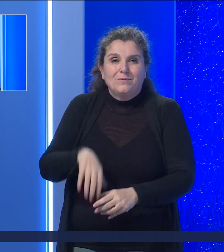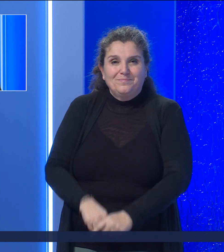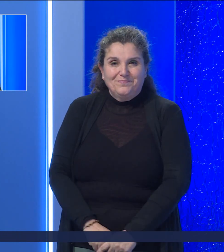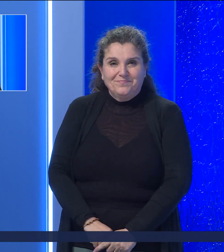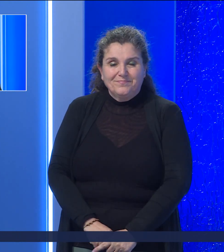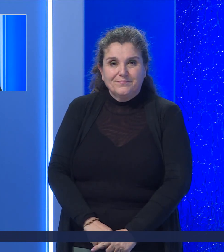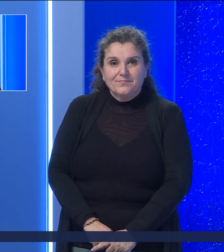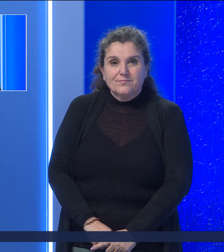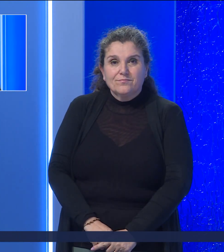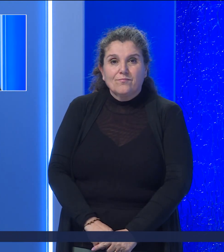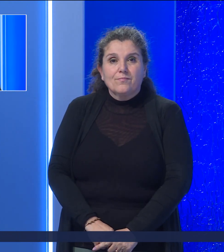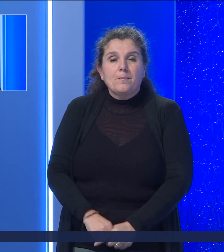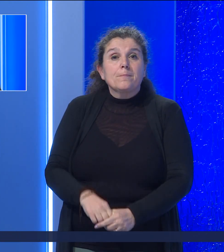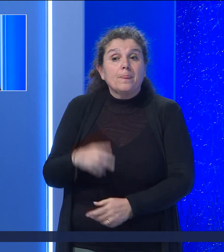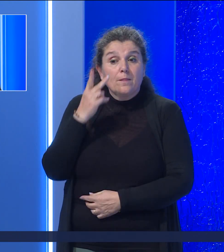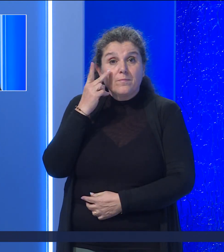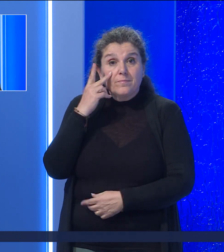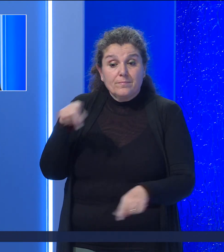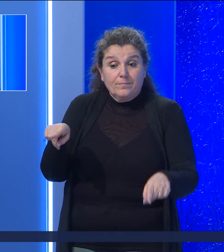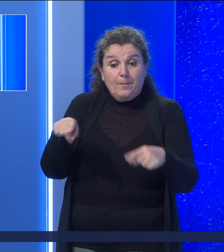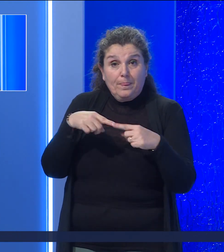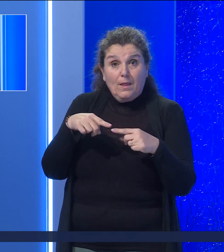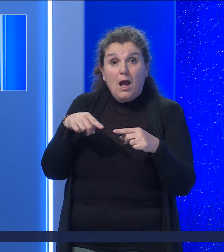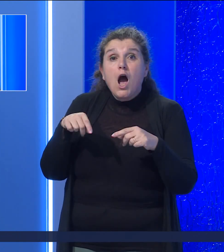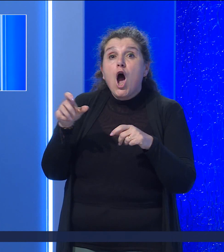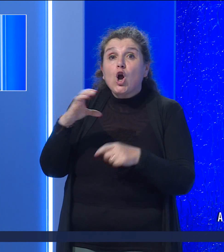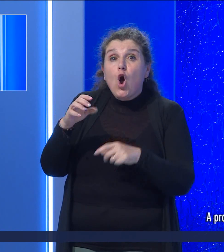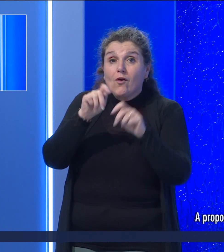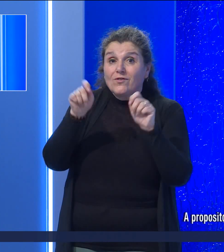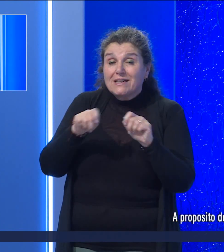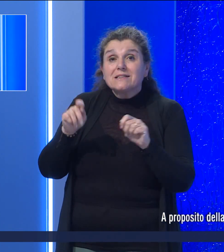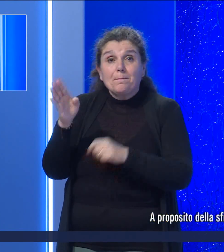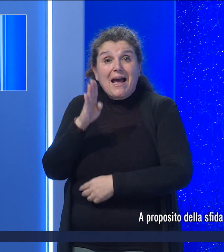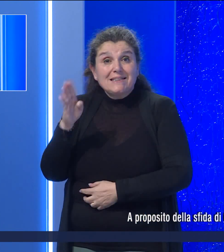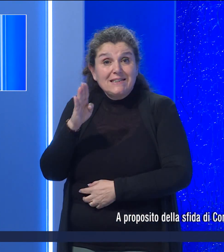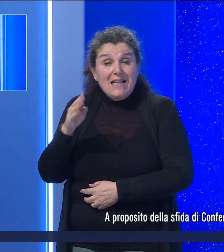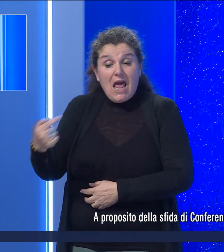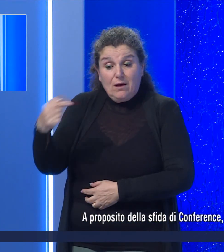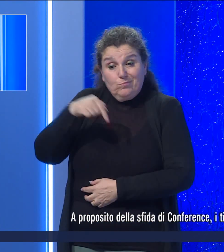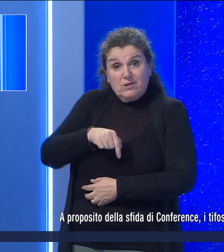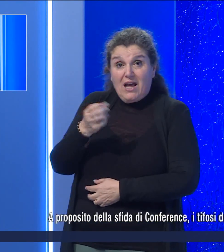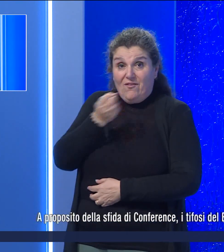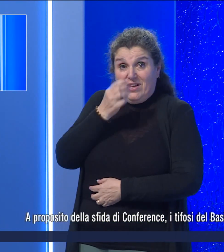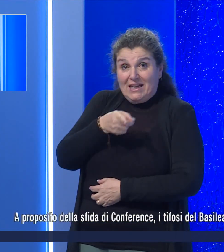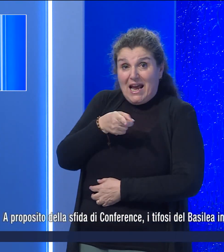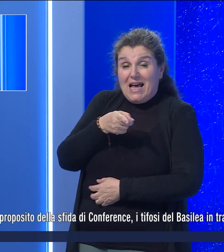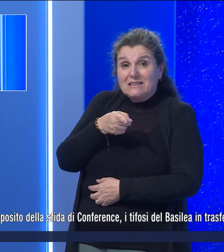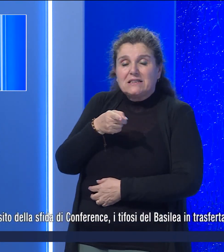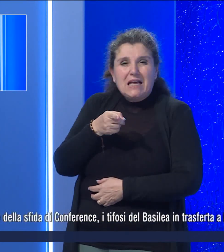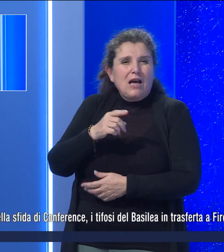E a proposito della sfida di Conference i tifosi del Basilea in trasferta a Firenze hanno